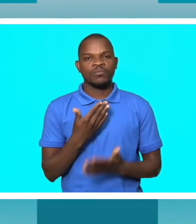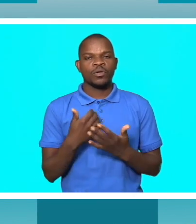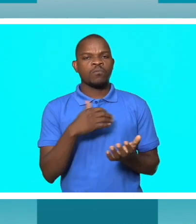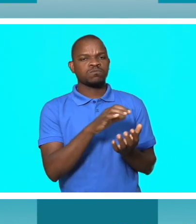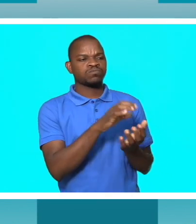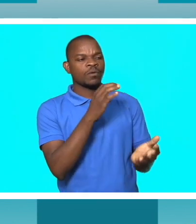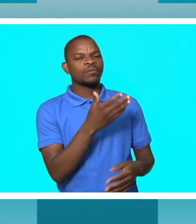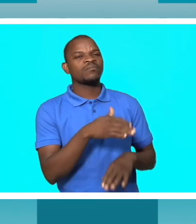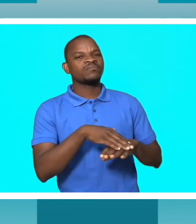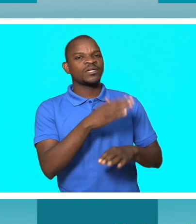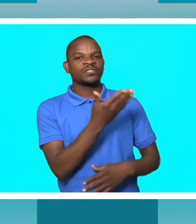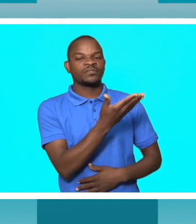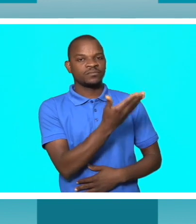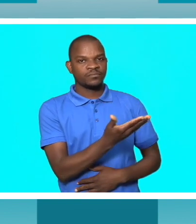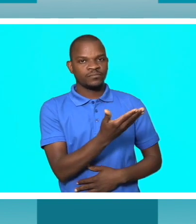conheci, foi em 1997,